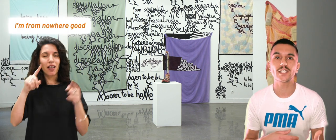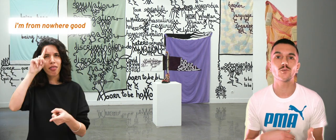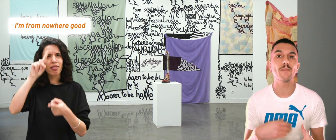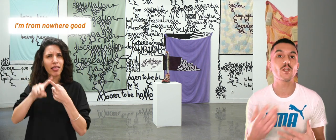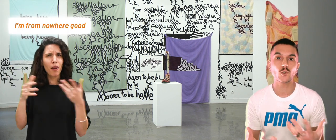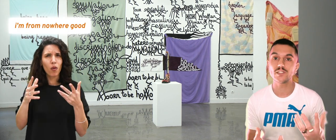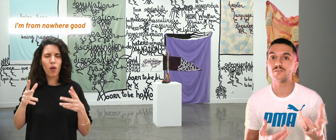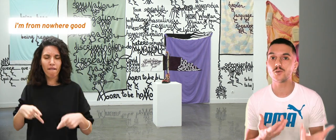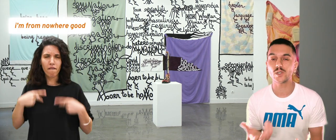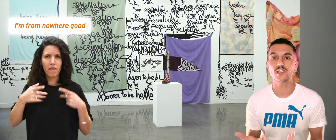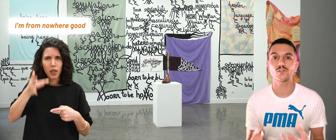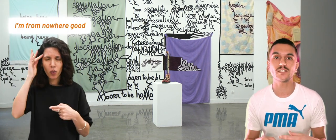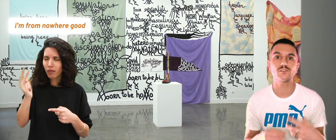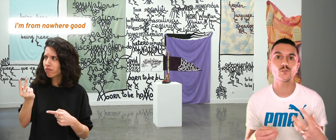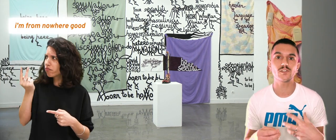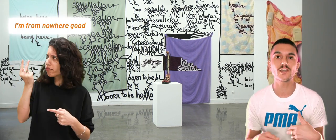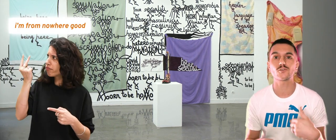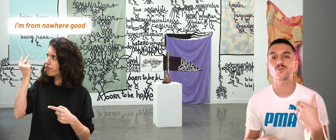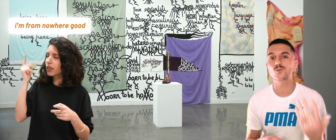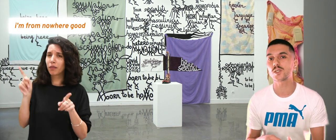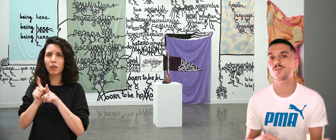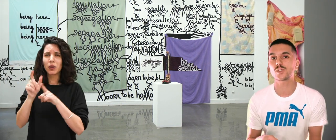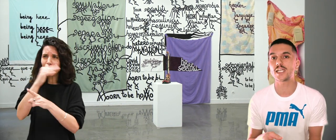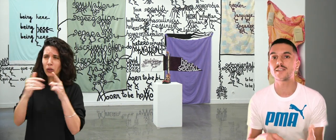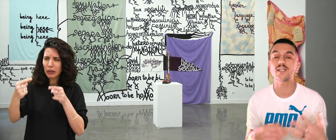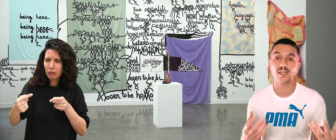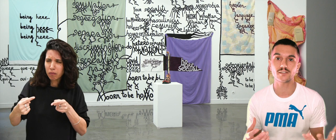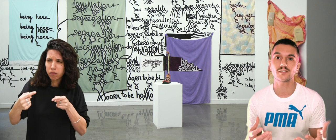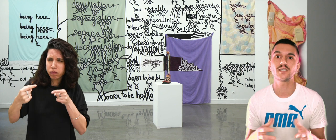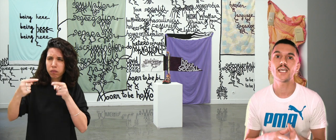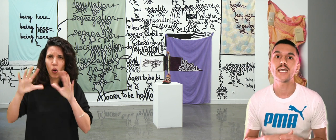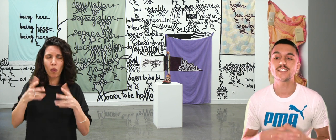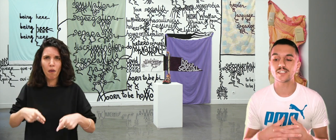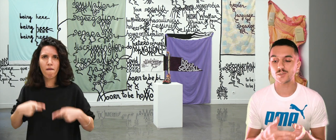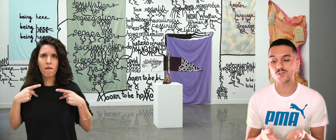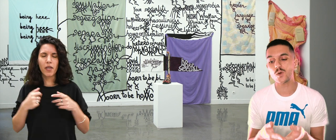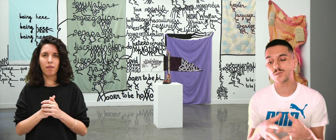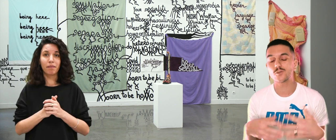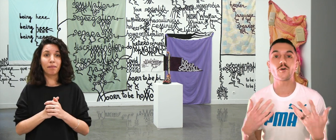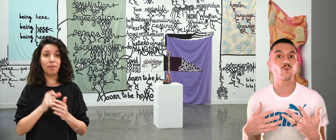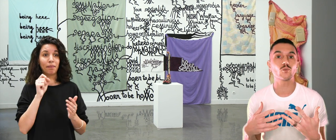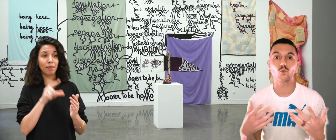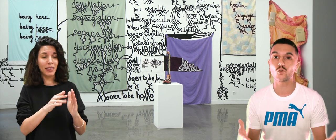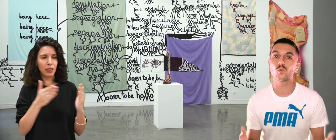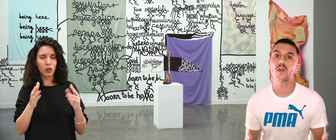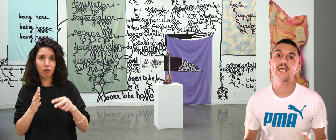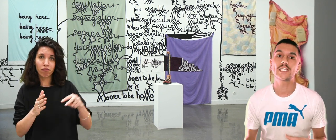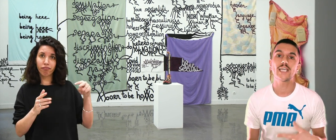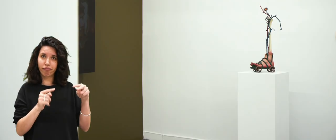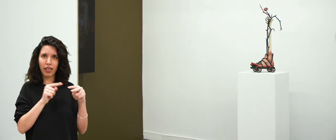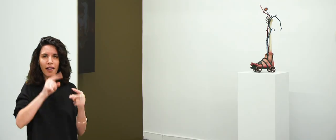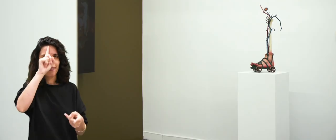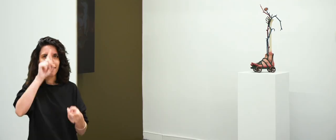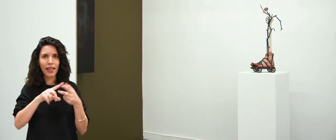laquelle on parlait de la mélancolie des vies queer, de la difficulté à se construire dans une réalité adverse. Cette exposition, c'est une forme de contrepoint